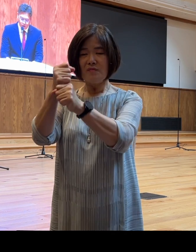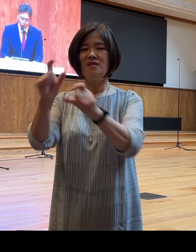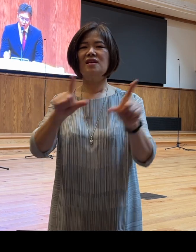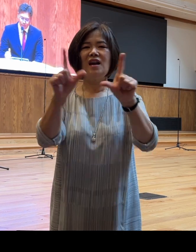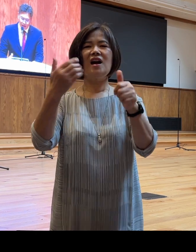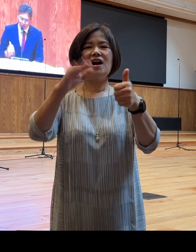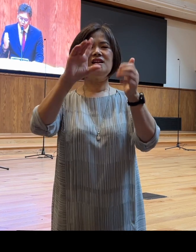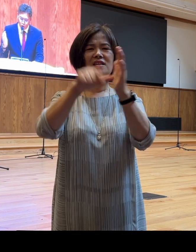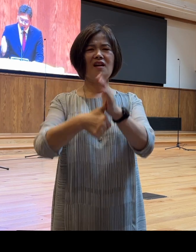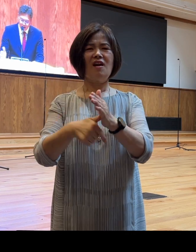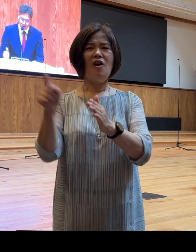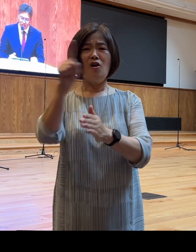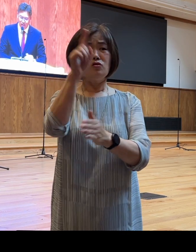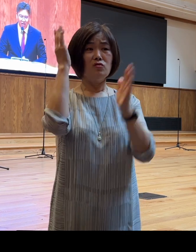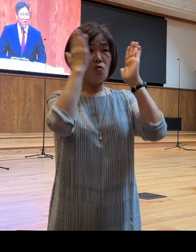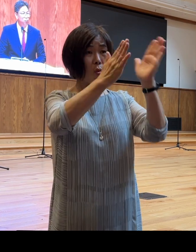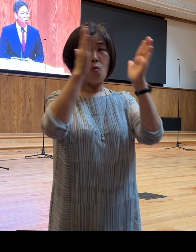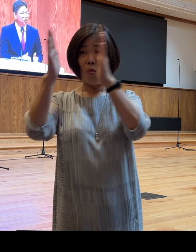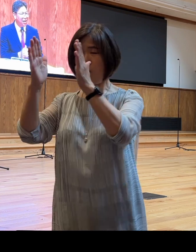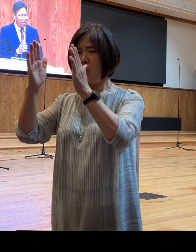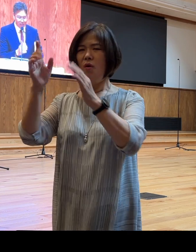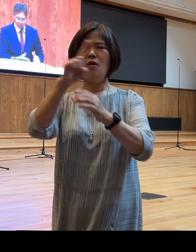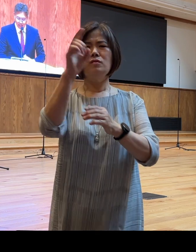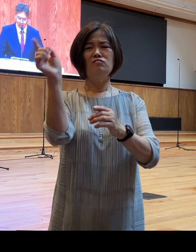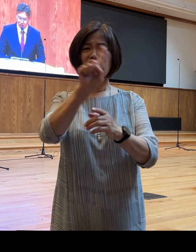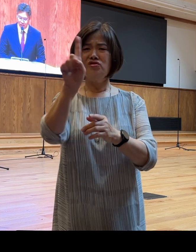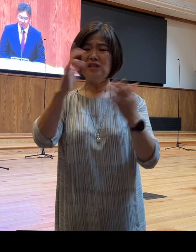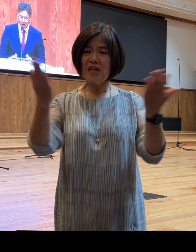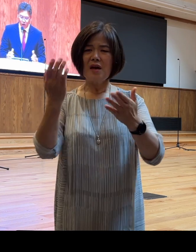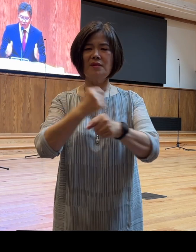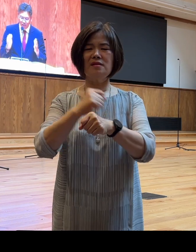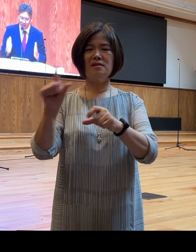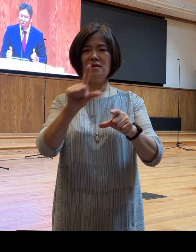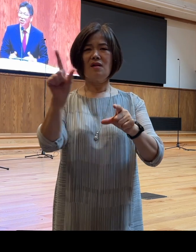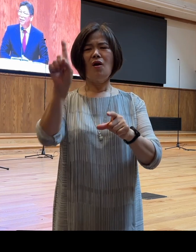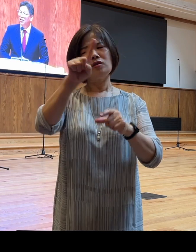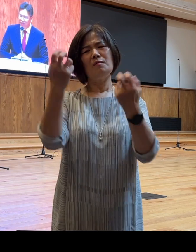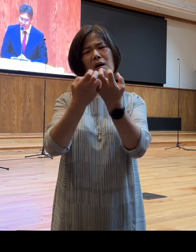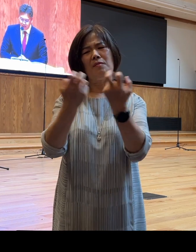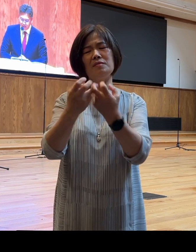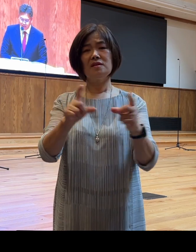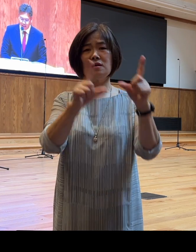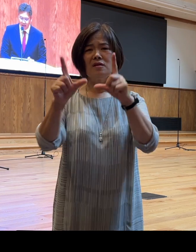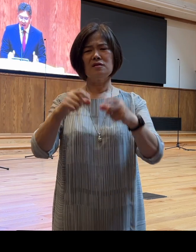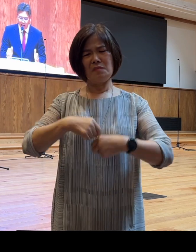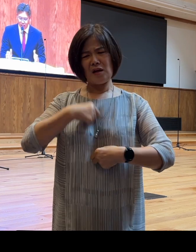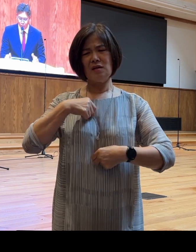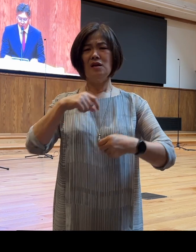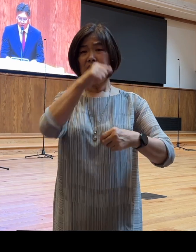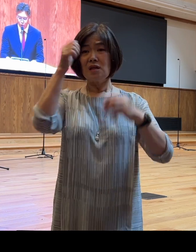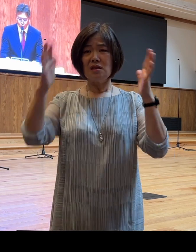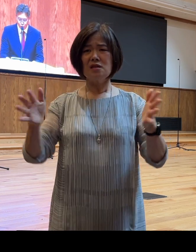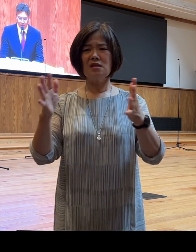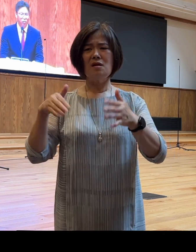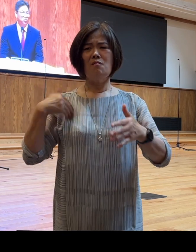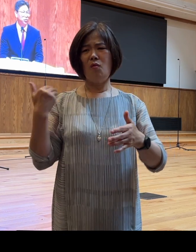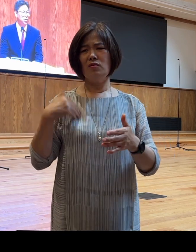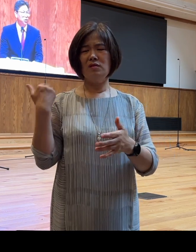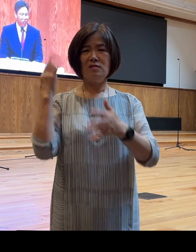방향으로 가야 하는지 무엇을 하며 살아가야 하는지 어떻게 사는 것이 바른 인생인지 알지 못하는 그 순간에도 우리는